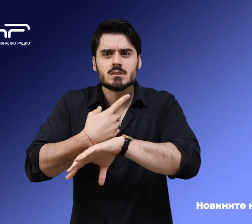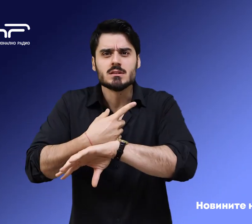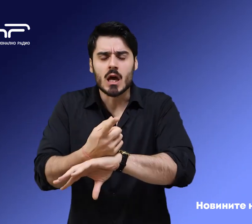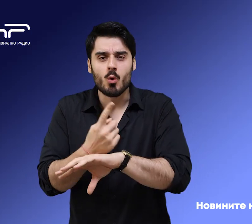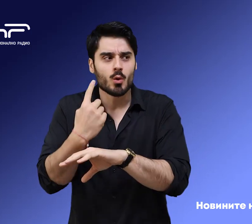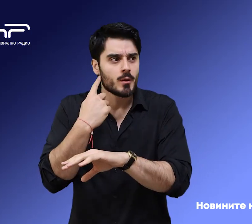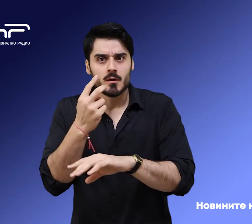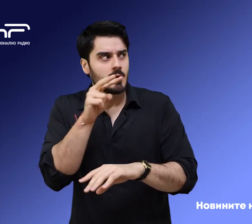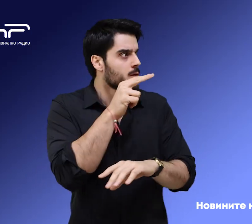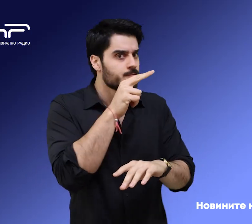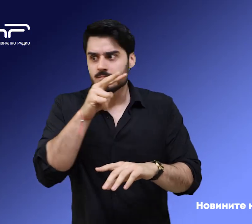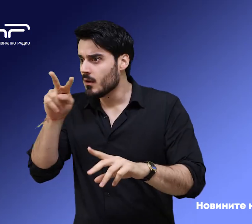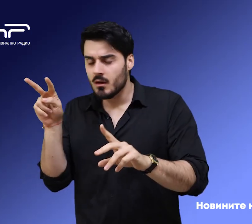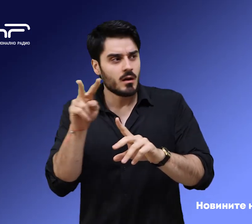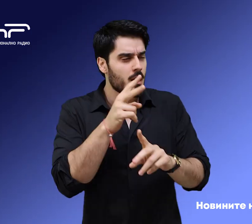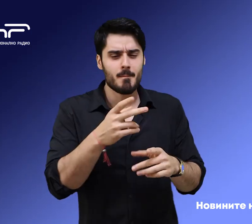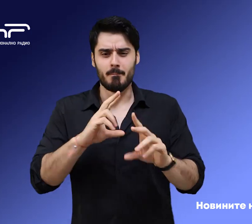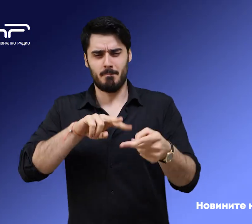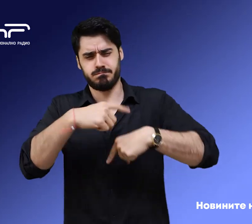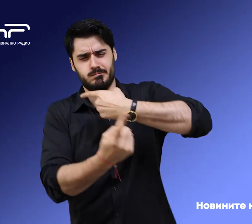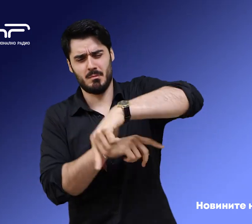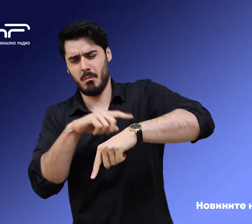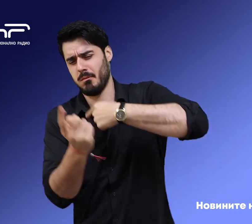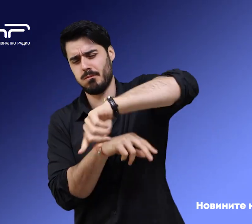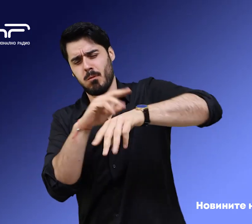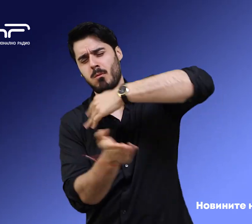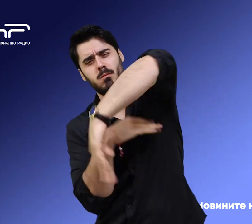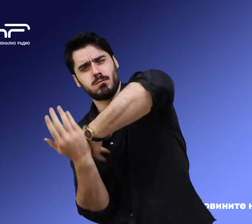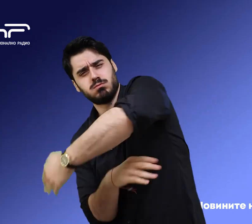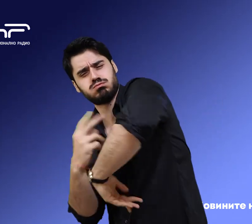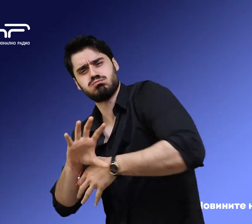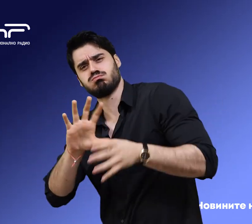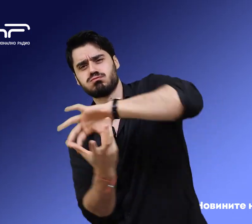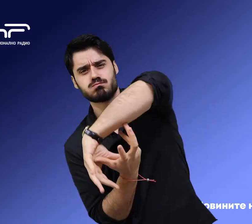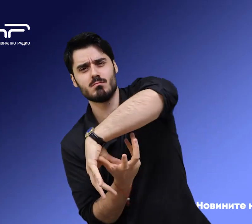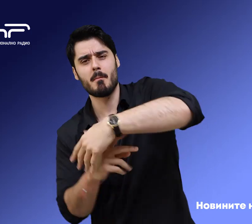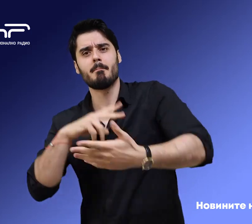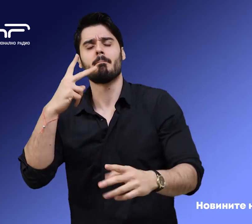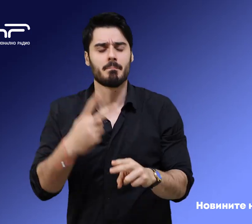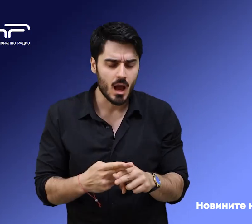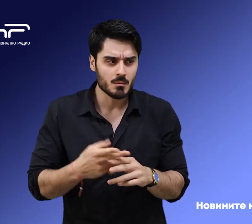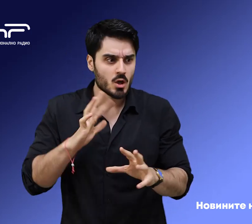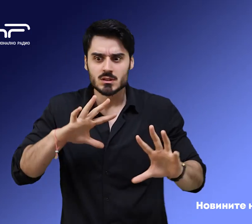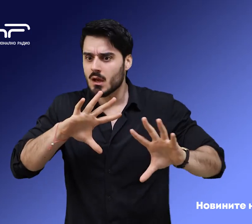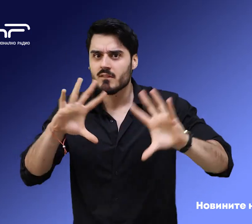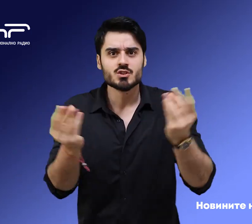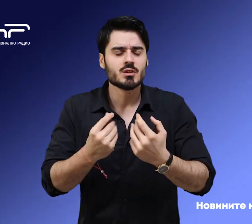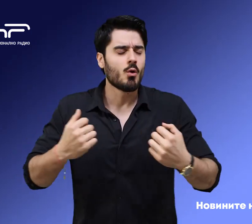Обръщахме се във вагона, докато паднахме настрани и докато самотохата спря. Тогава настана паника и имаше кабели